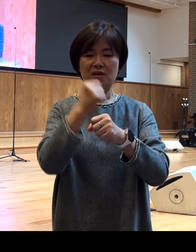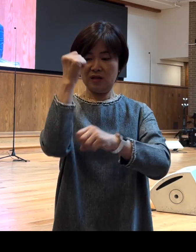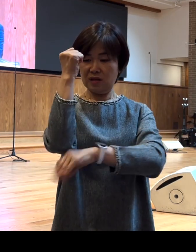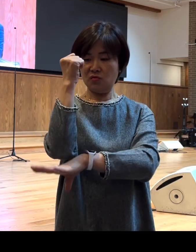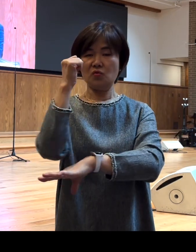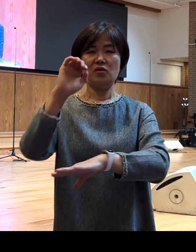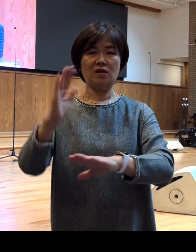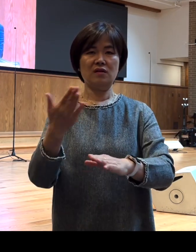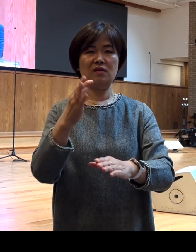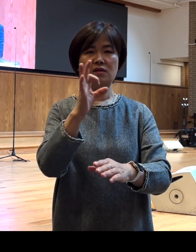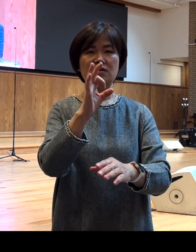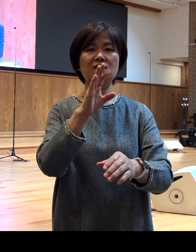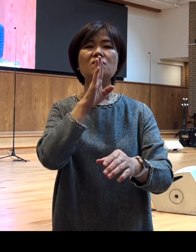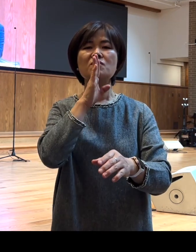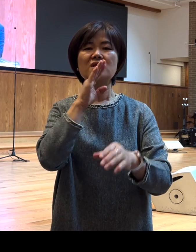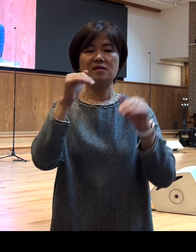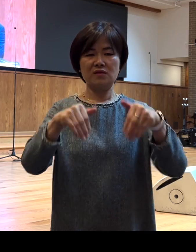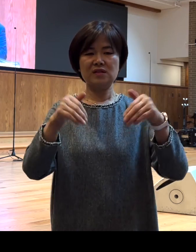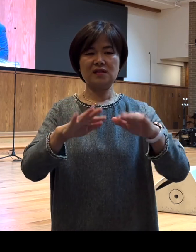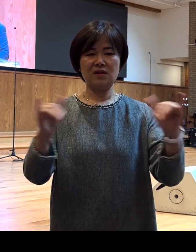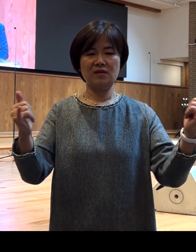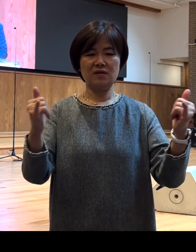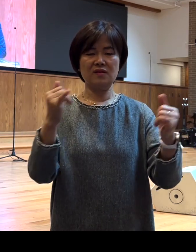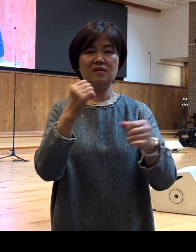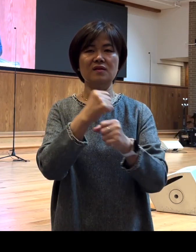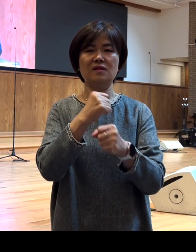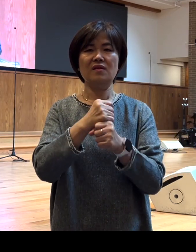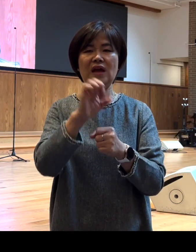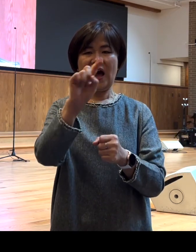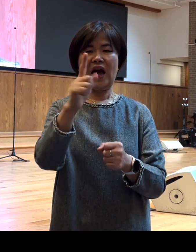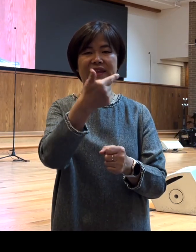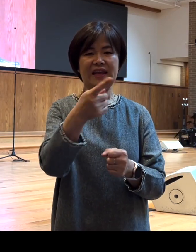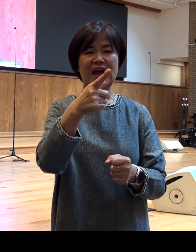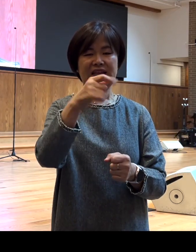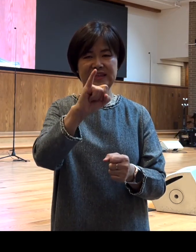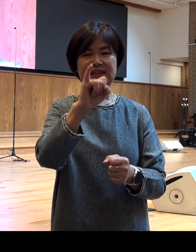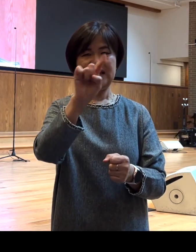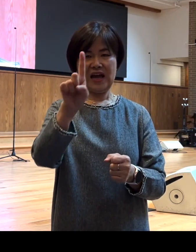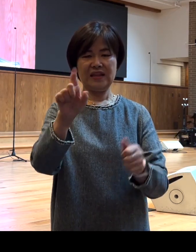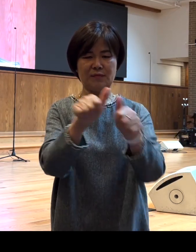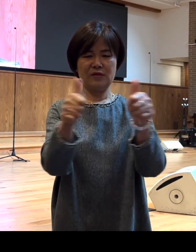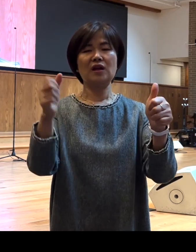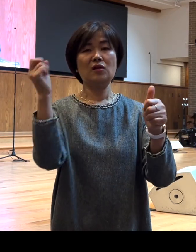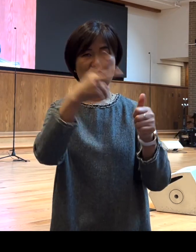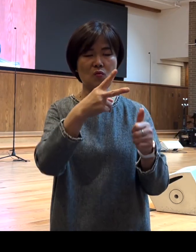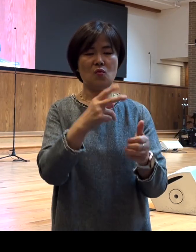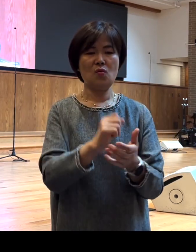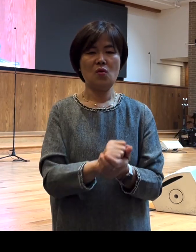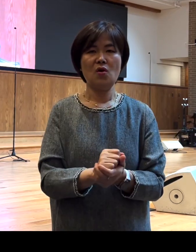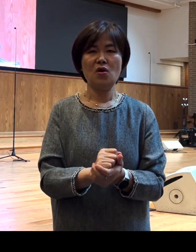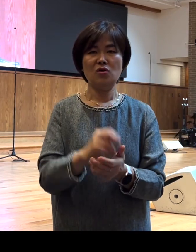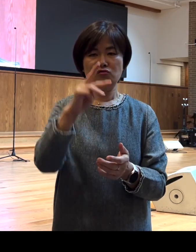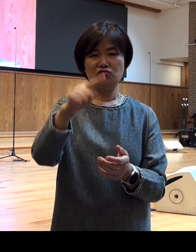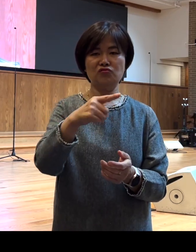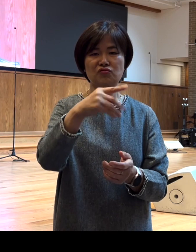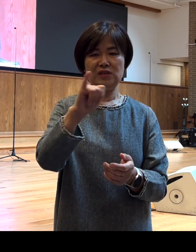선지자였던 다메색의 선지자였던 아나니아나 혹은 그 수리아 안디옥에서